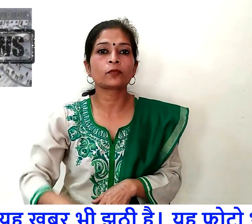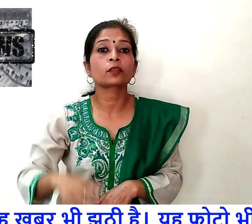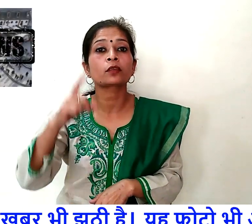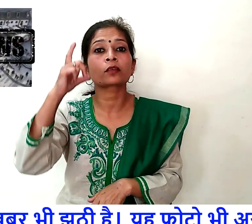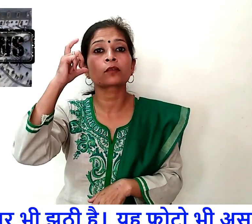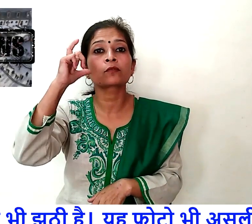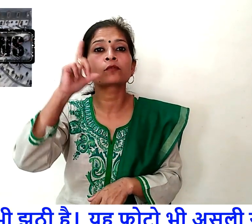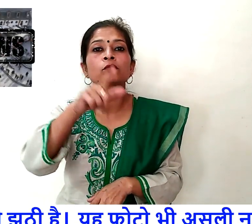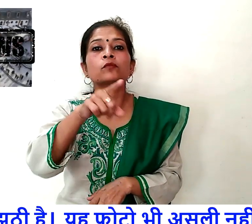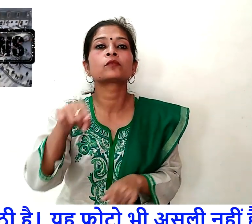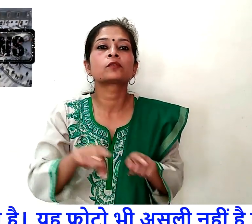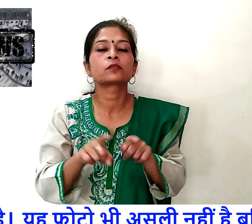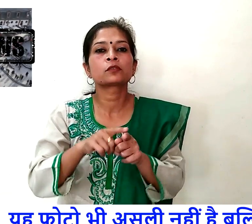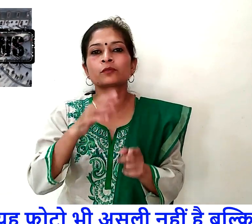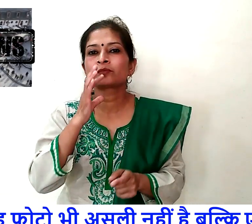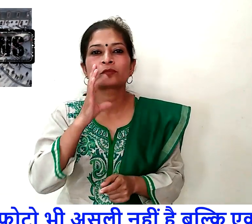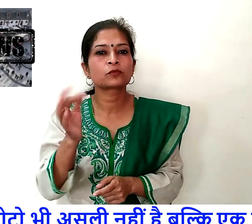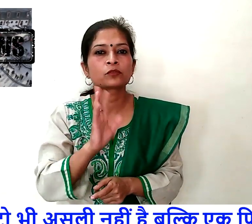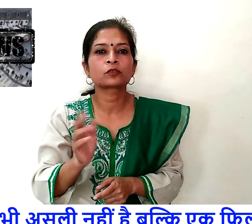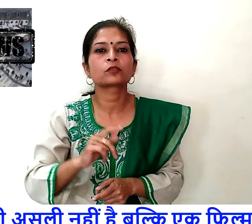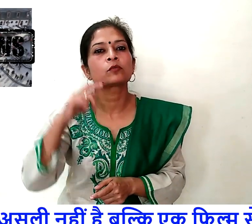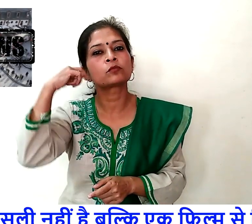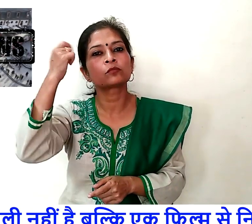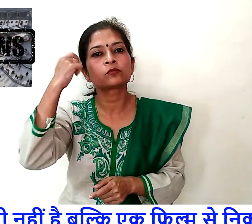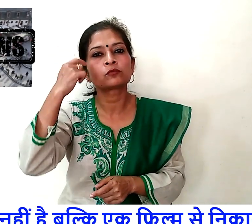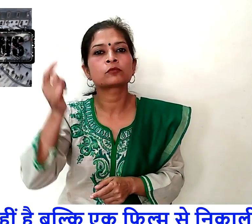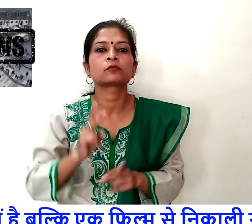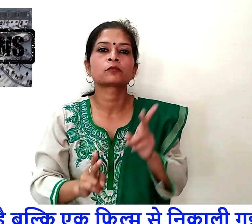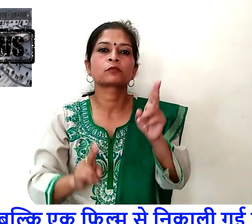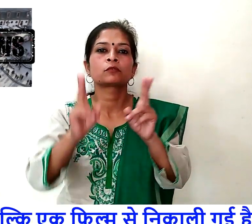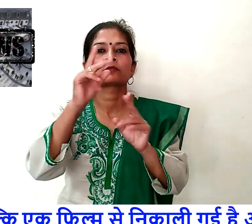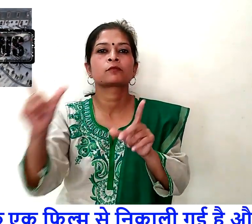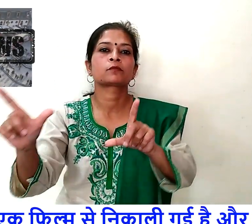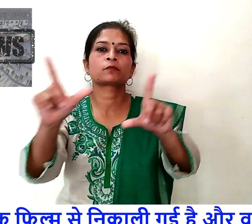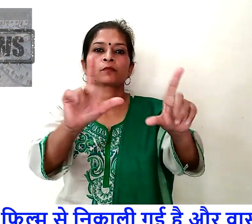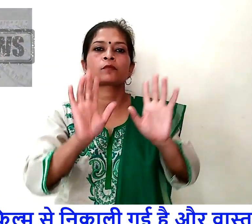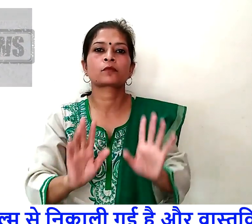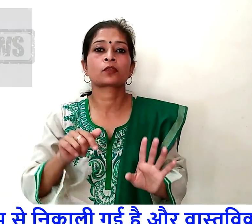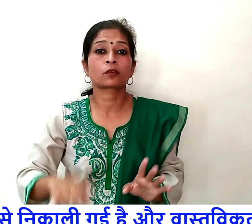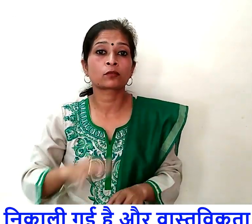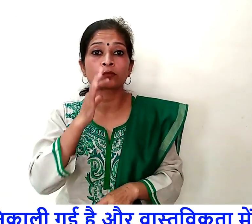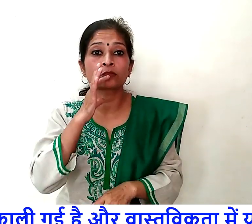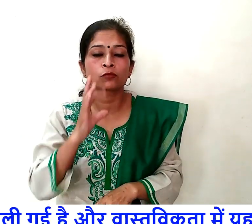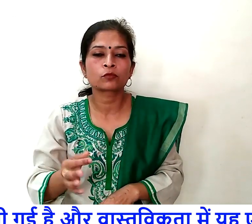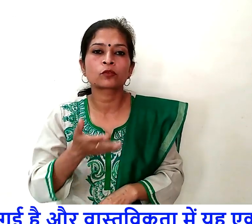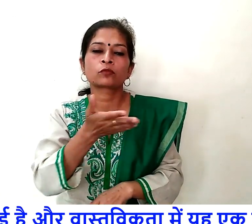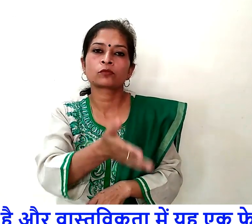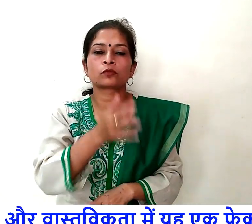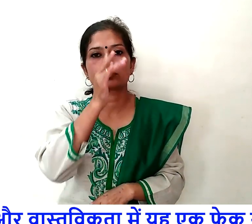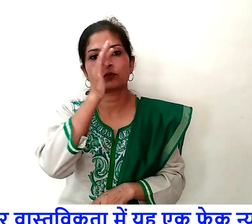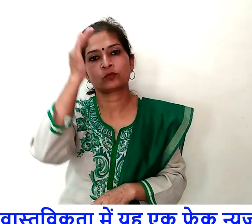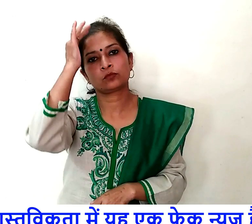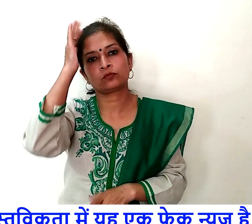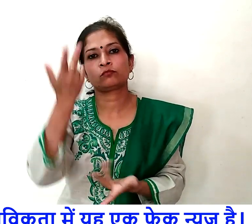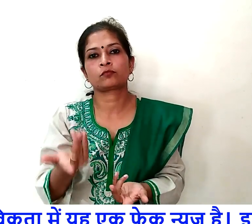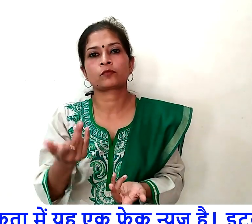असली नहीं है वलकि एक फिल्म से निकाली गई है और वास्तविक्ता में ये एक फेक न्यूज है इटली के